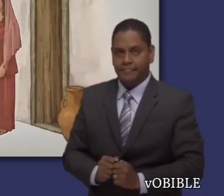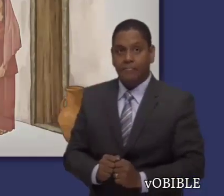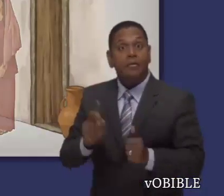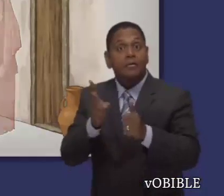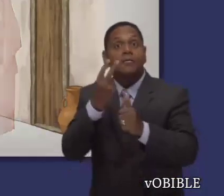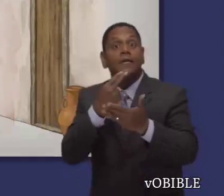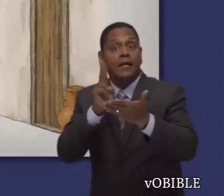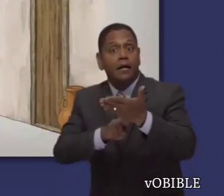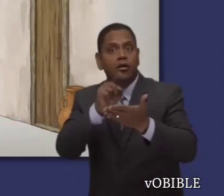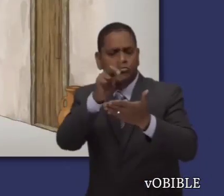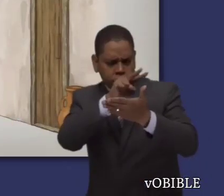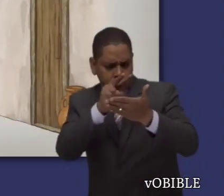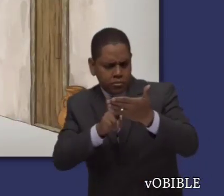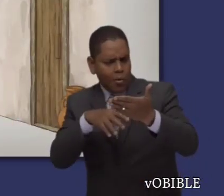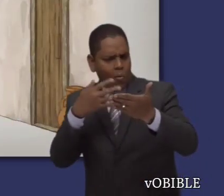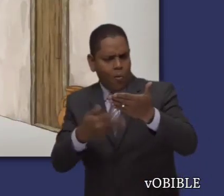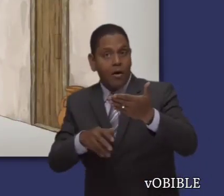casas ni lo saluden.